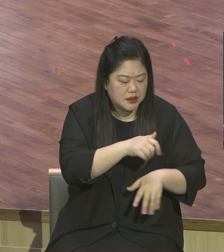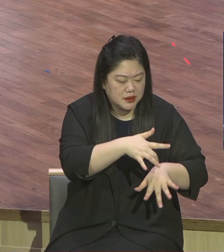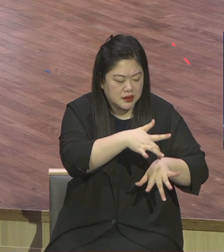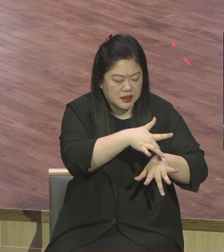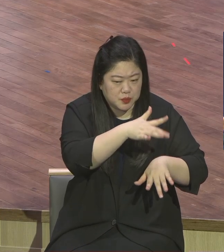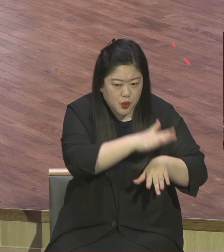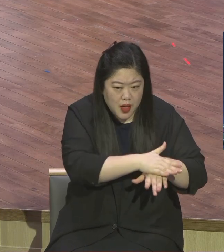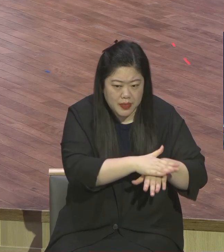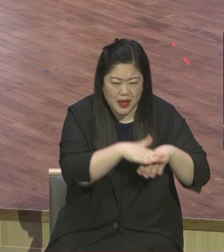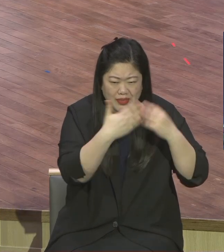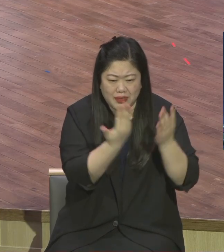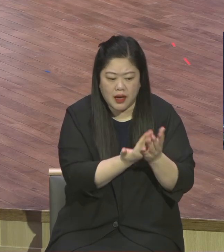다 이별해라 이별